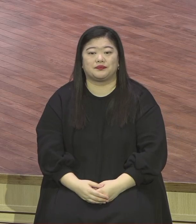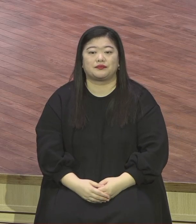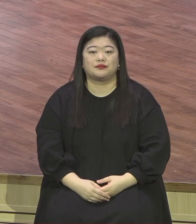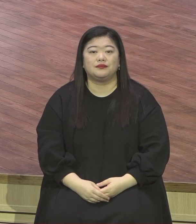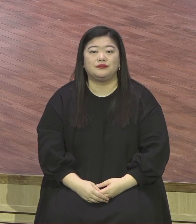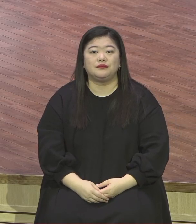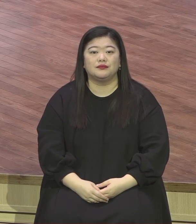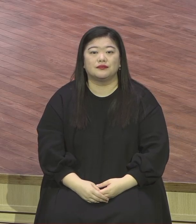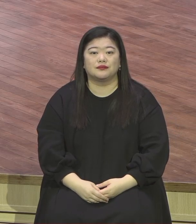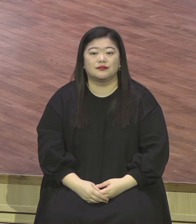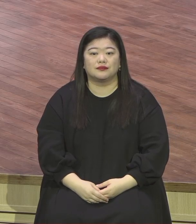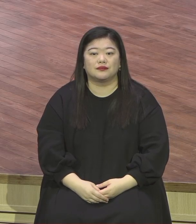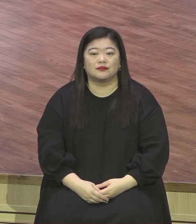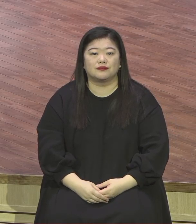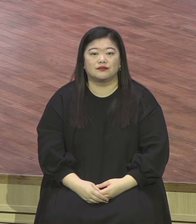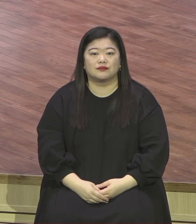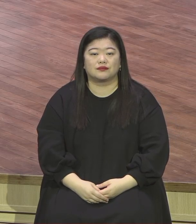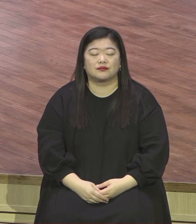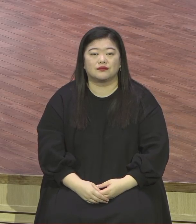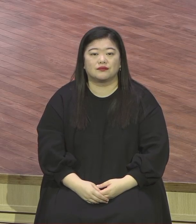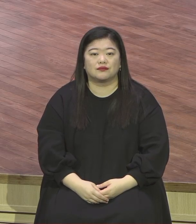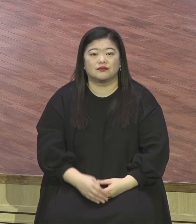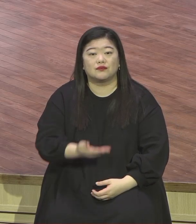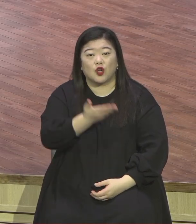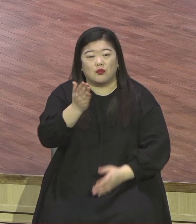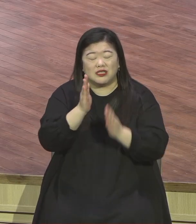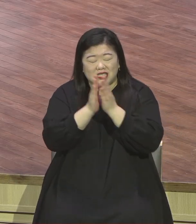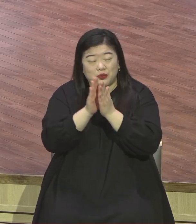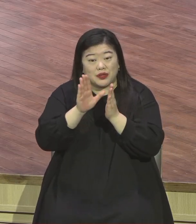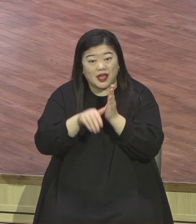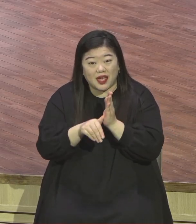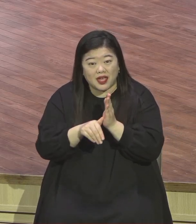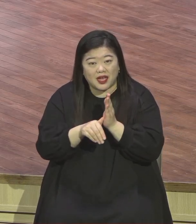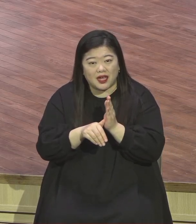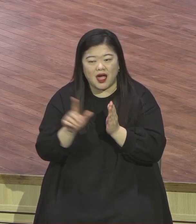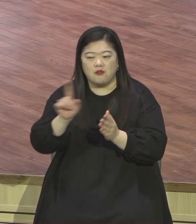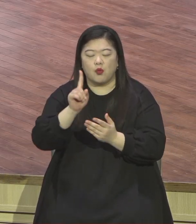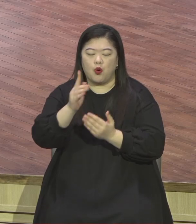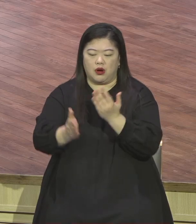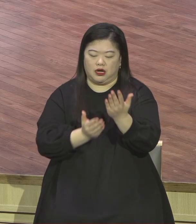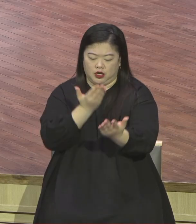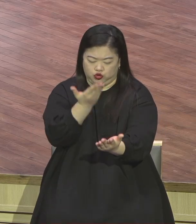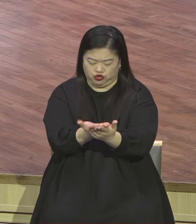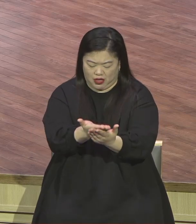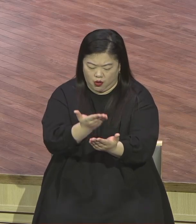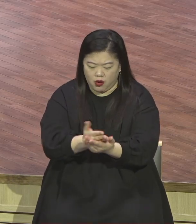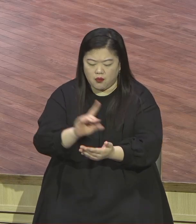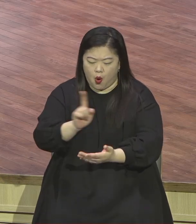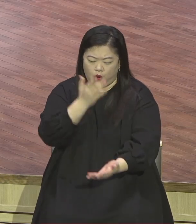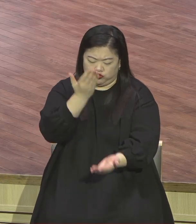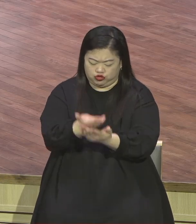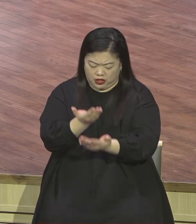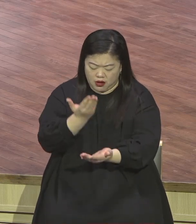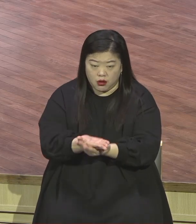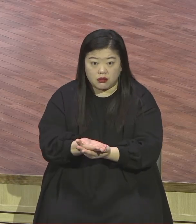뭐 달라 뭐 달라 뭐 달라 그거 아니에요 인마누엘을 사실적으로 누를 수 있도록